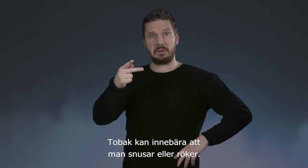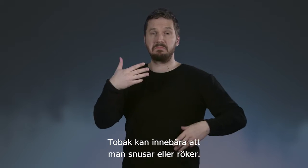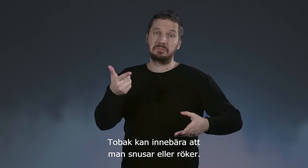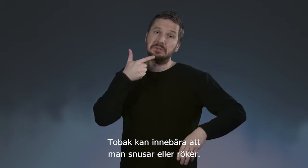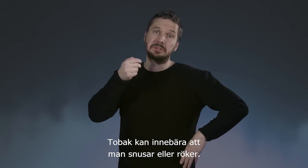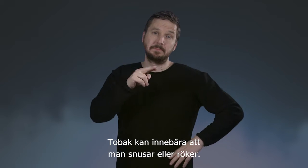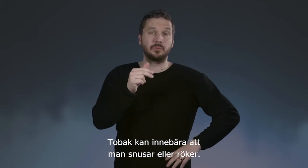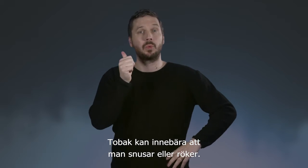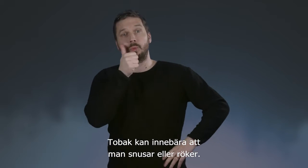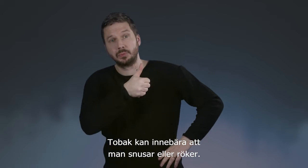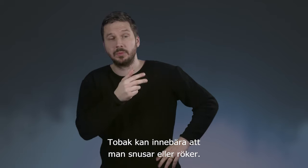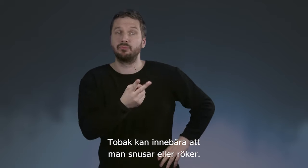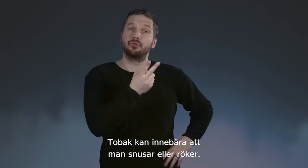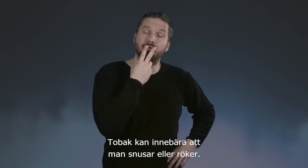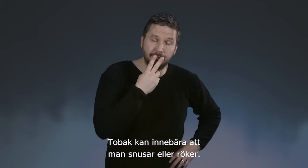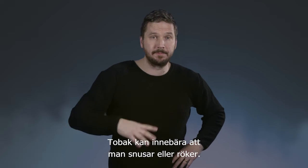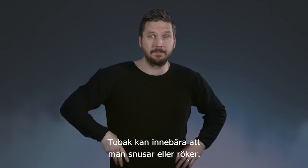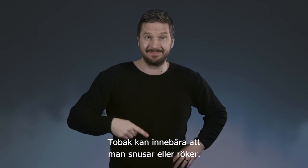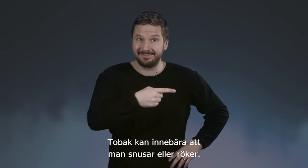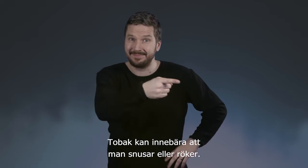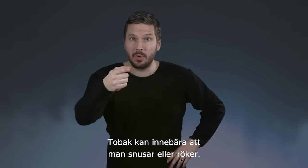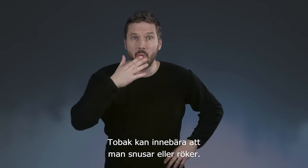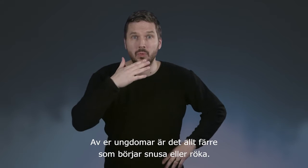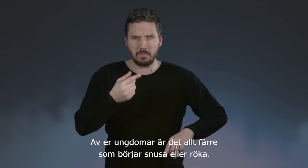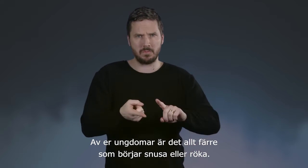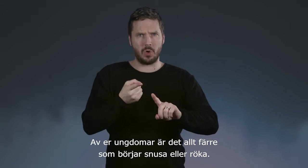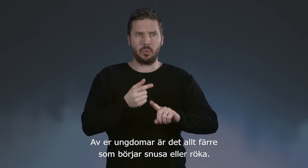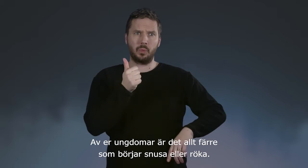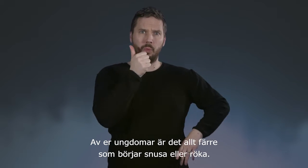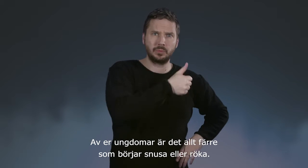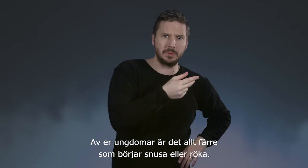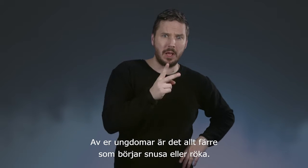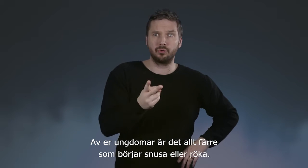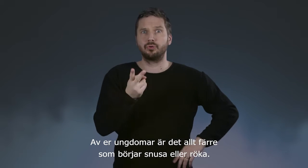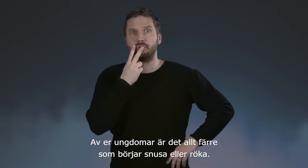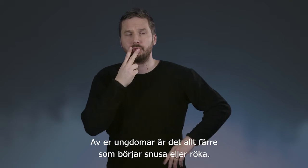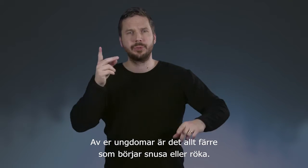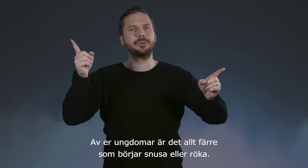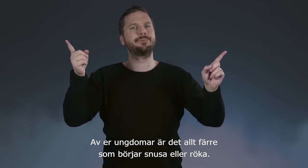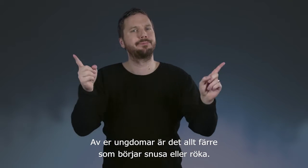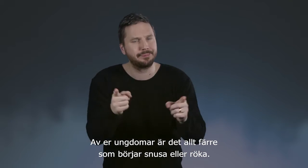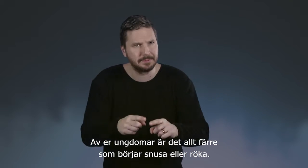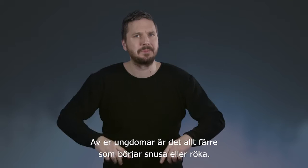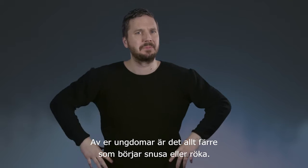Tobak kan innebära att man snusar eller röker. Av er ungdomar är det färre och färre som börjar snusa eller röka.